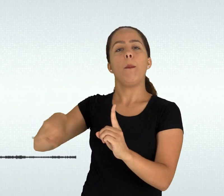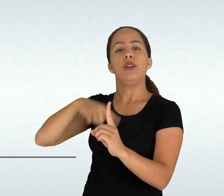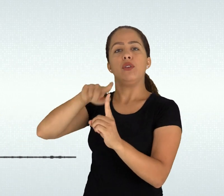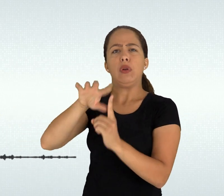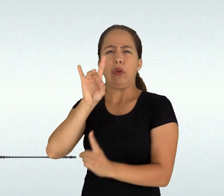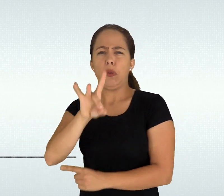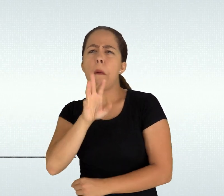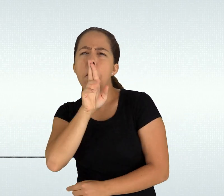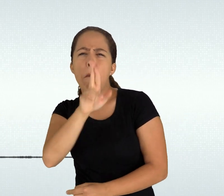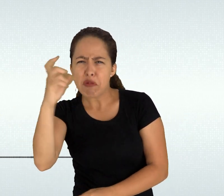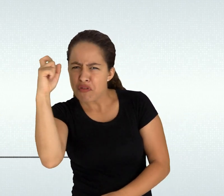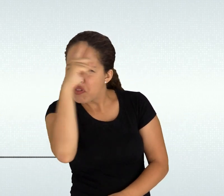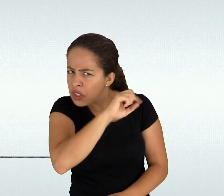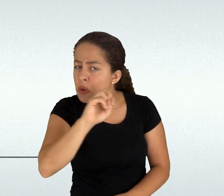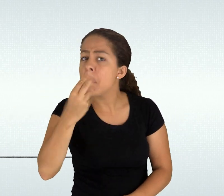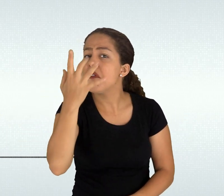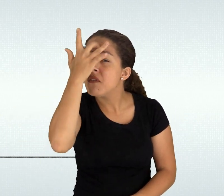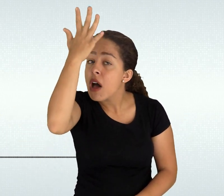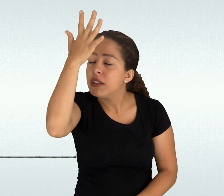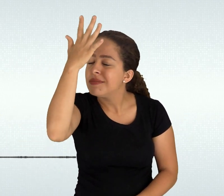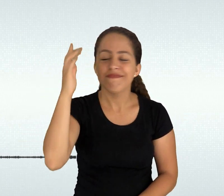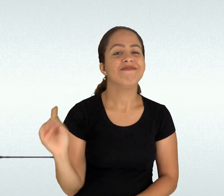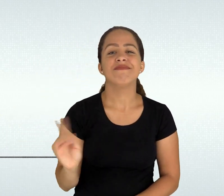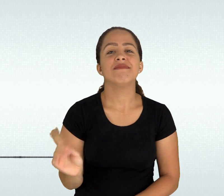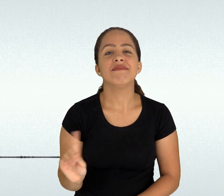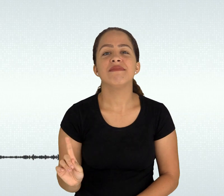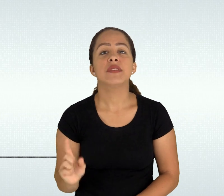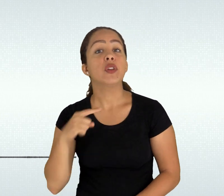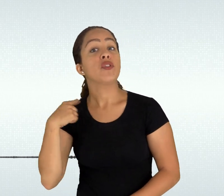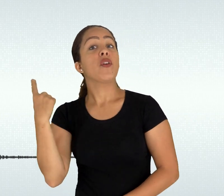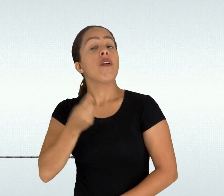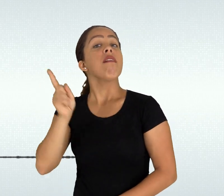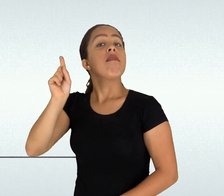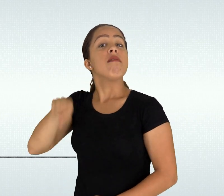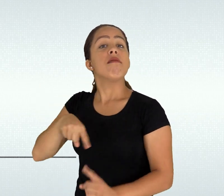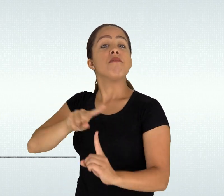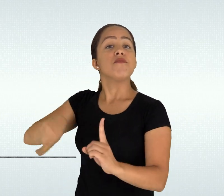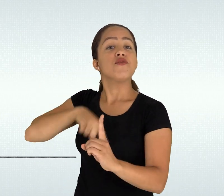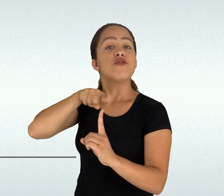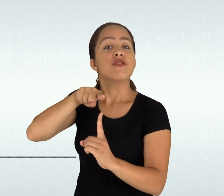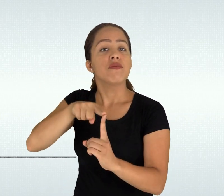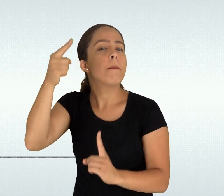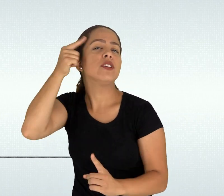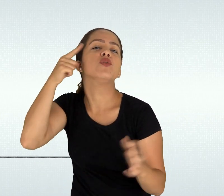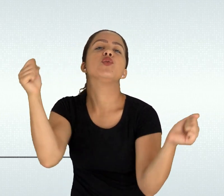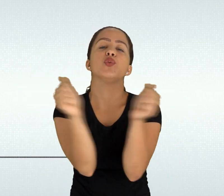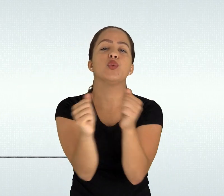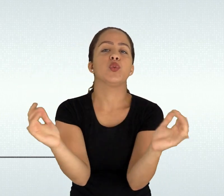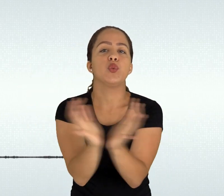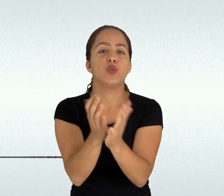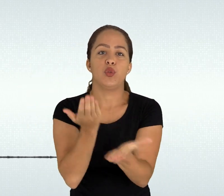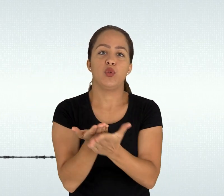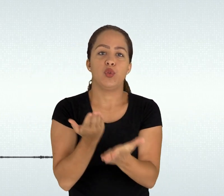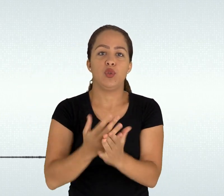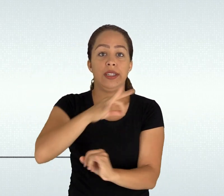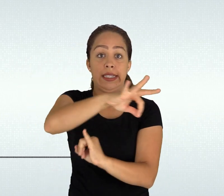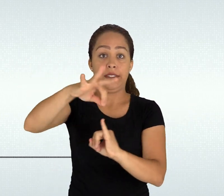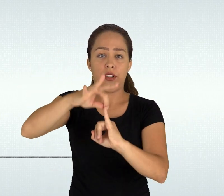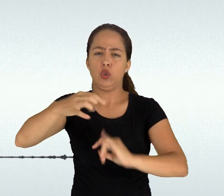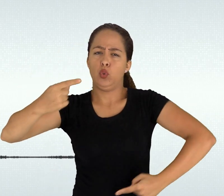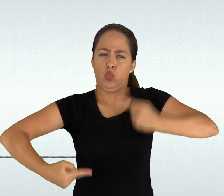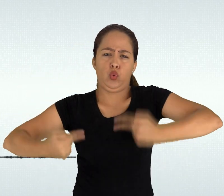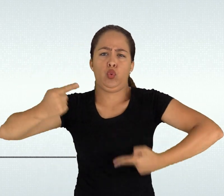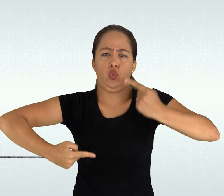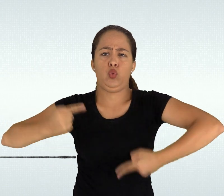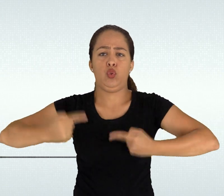que requerem ruptura com as abordagens tradicionais de ensino este texto